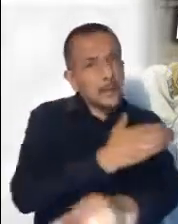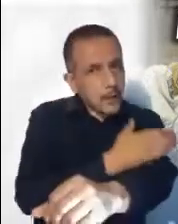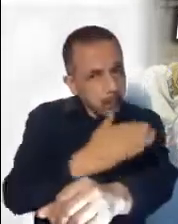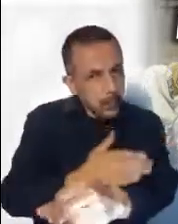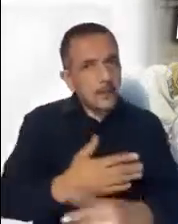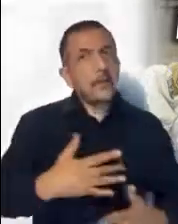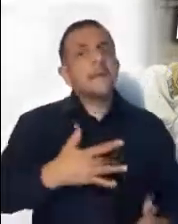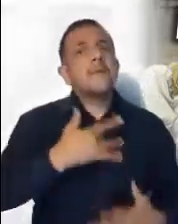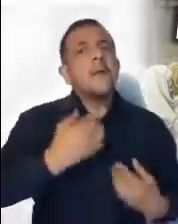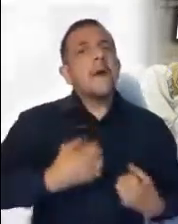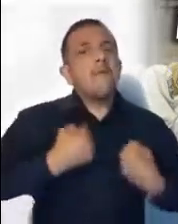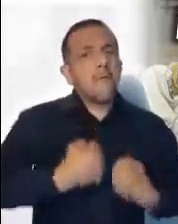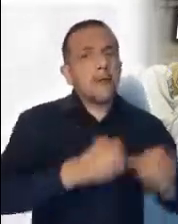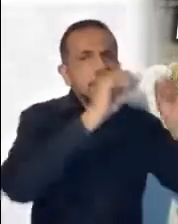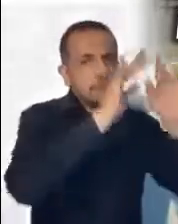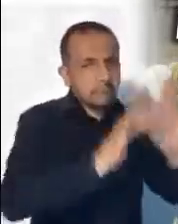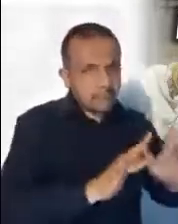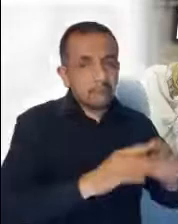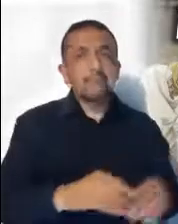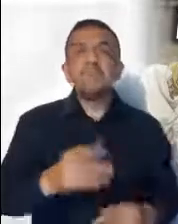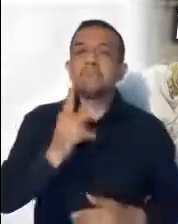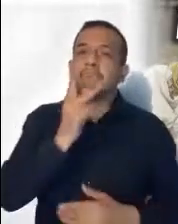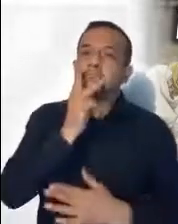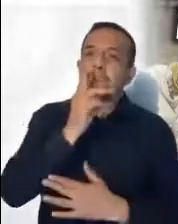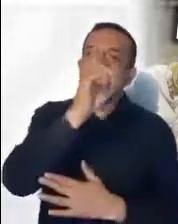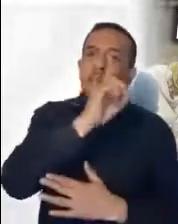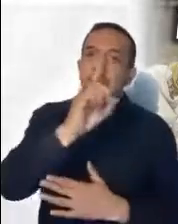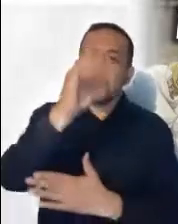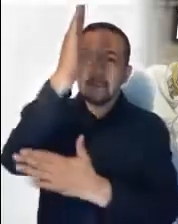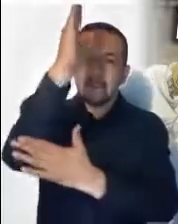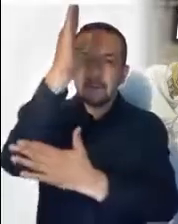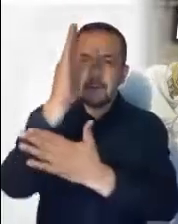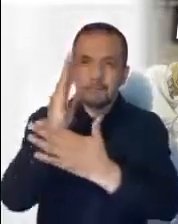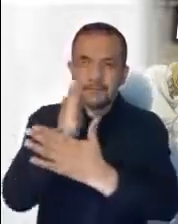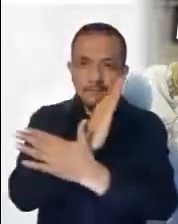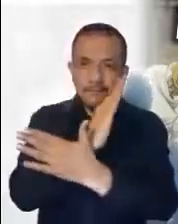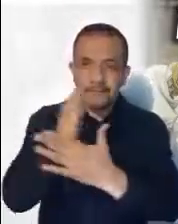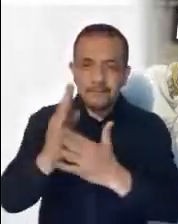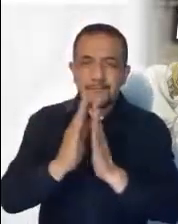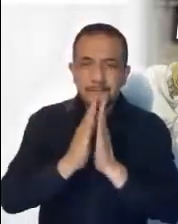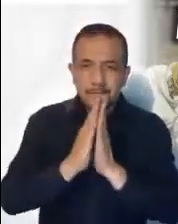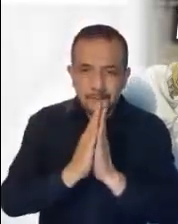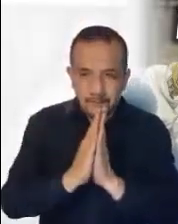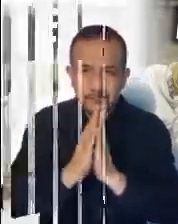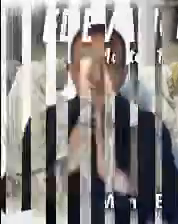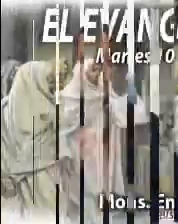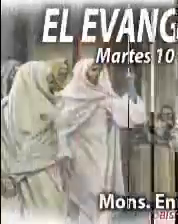y fortalezca. En el nombre del Padre, y del Hijo, y del Espíritu Santo.